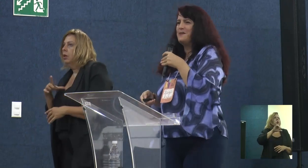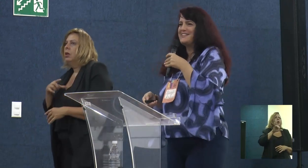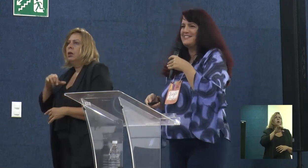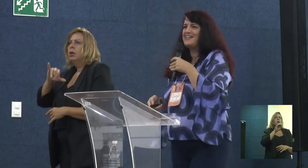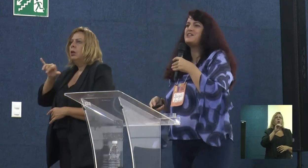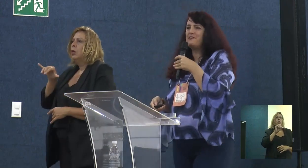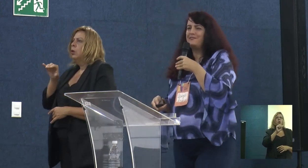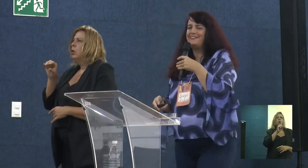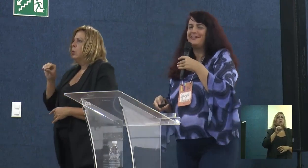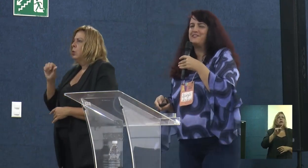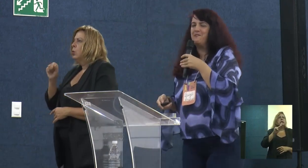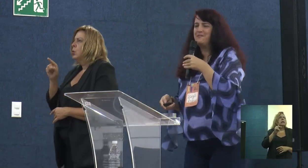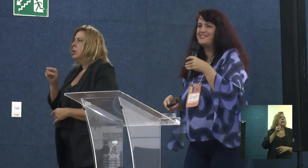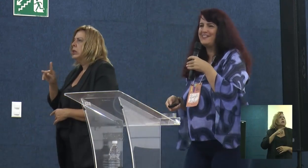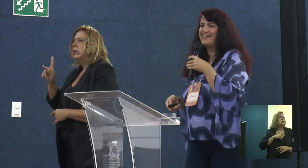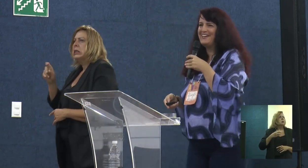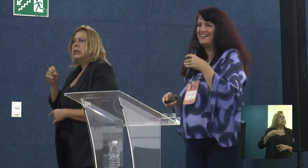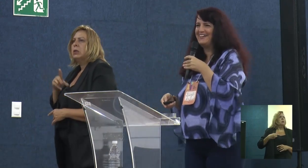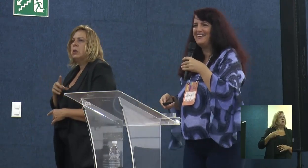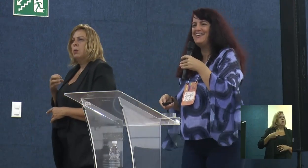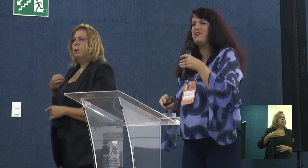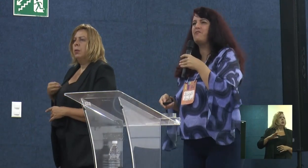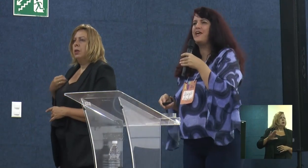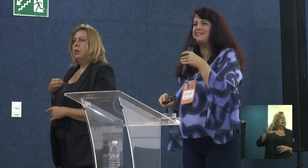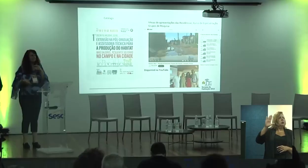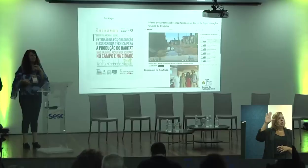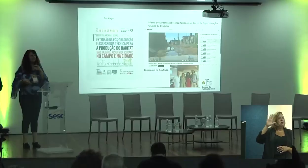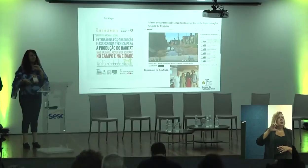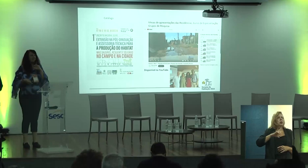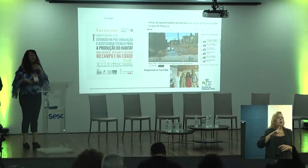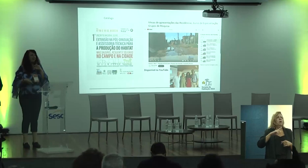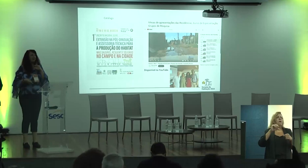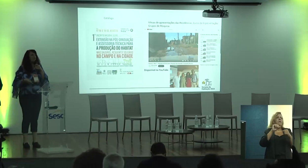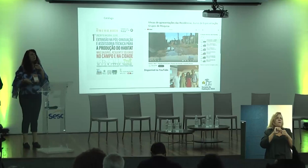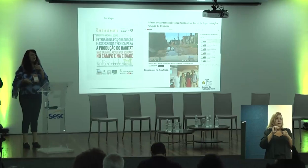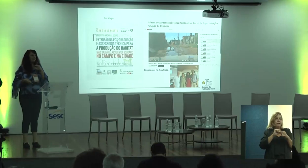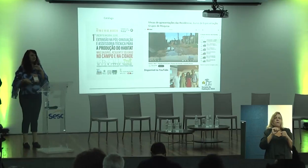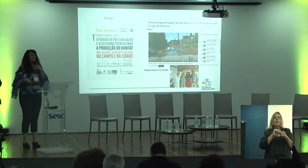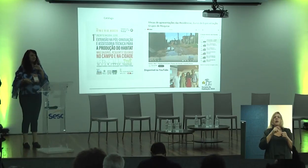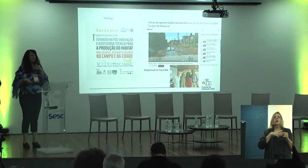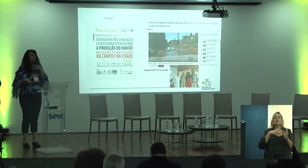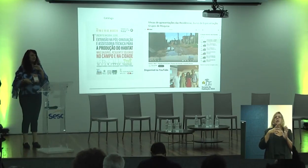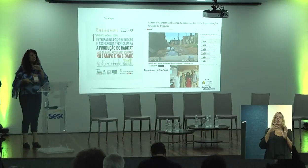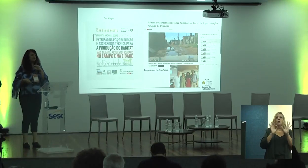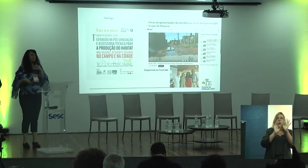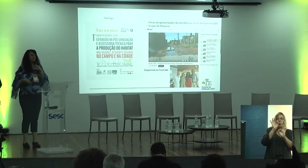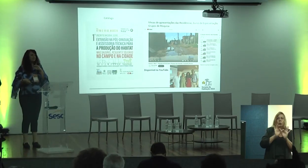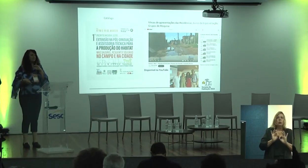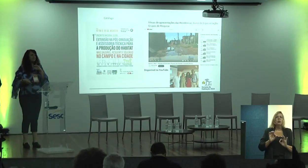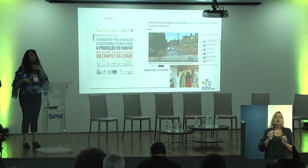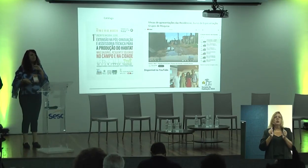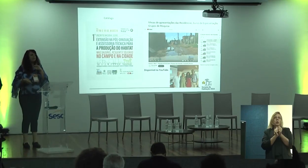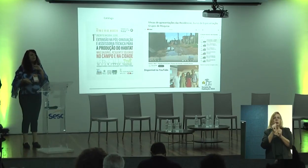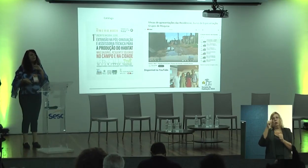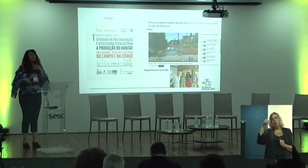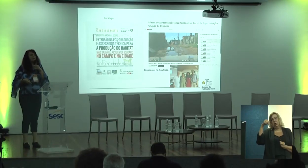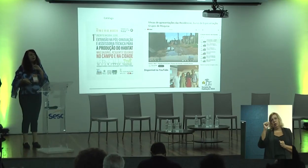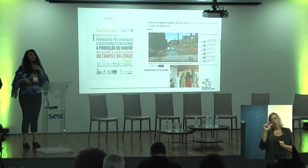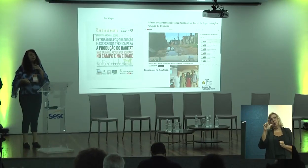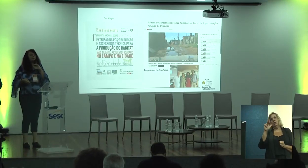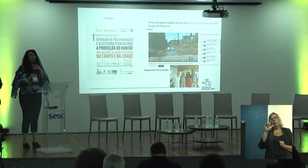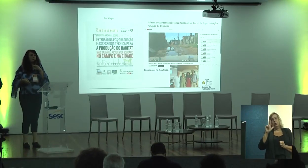aqui presente, levanta aí, João, você que fez a compilação desse catálogo junto com a Ana Luísa,